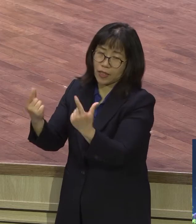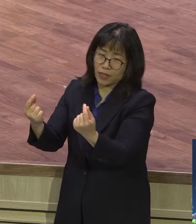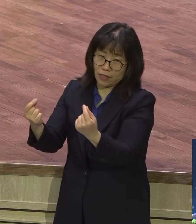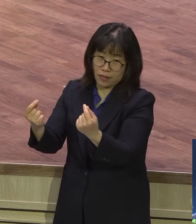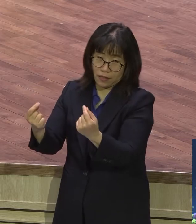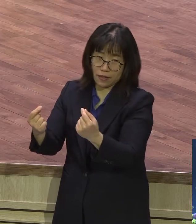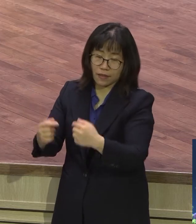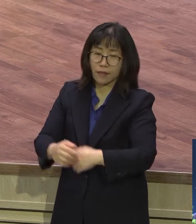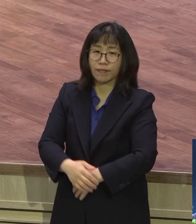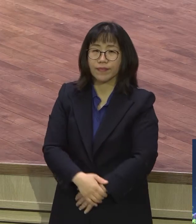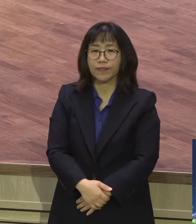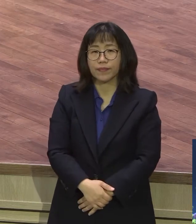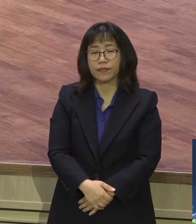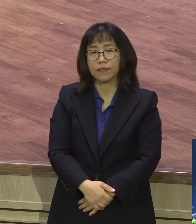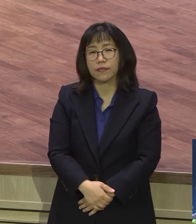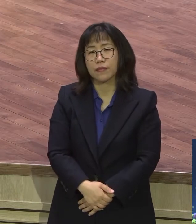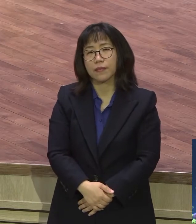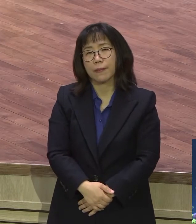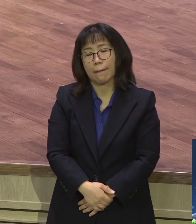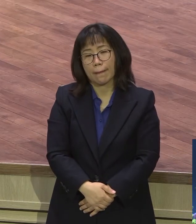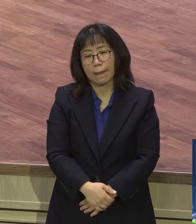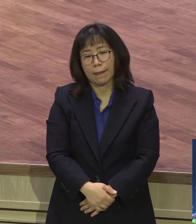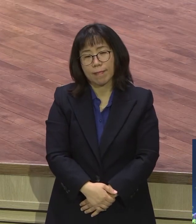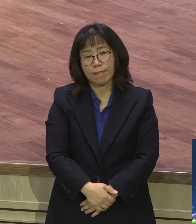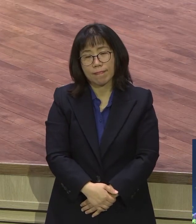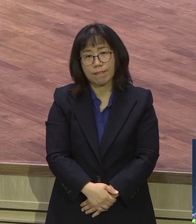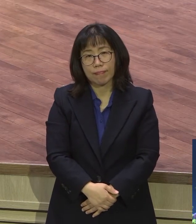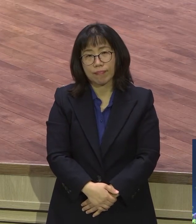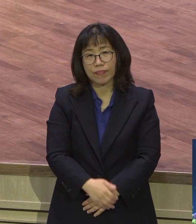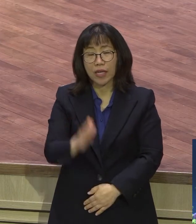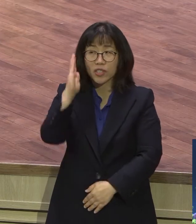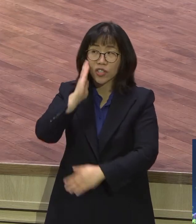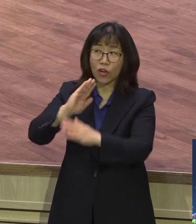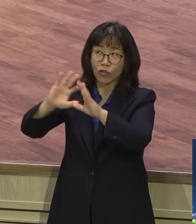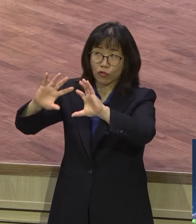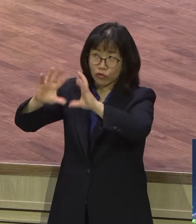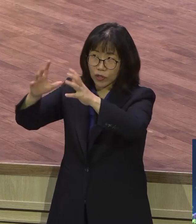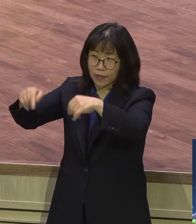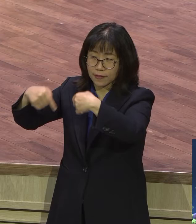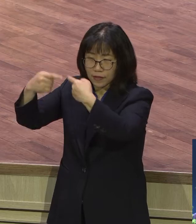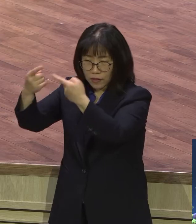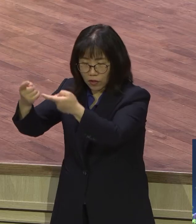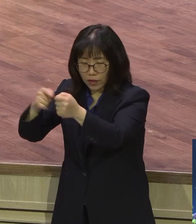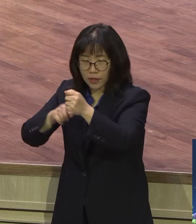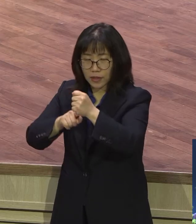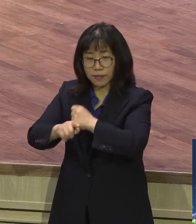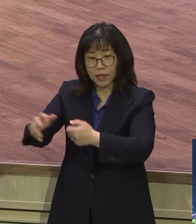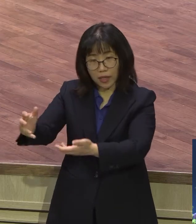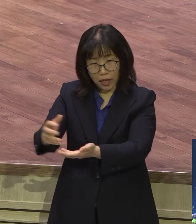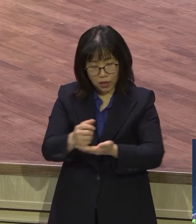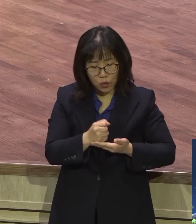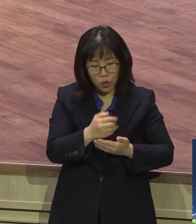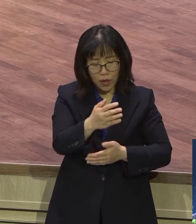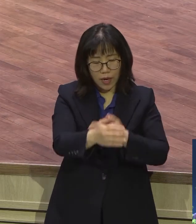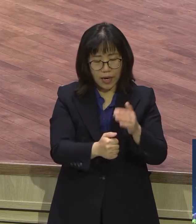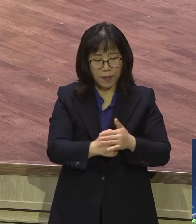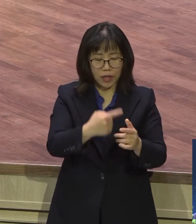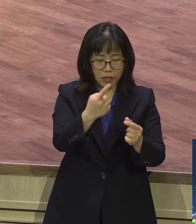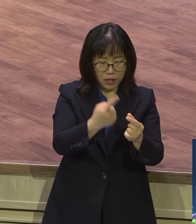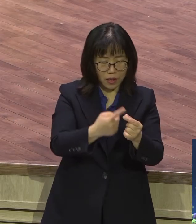그러니까 이런 의미를 가지고 하나님께서 이 절기를 지켜라